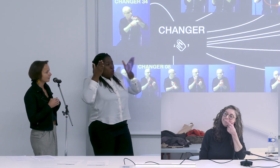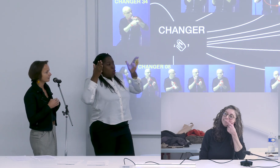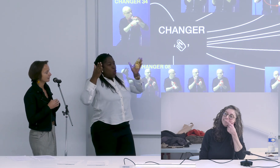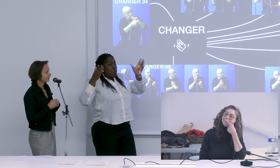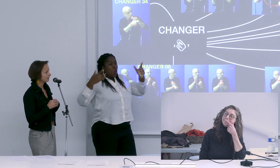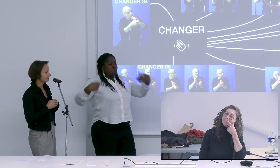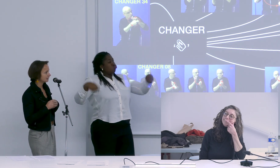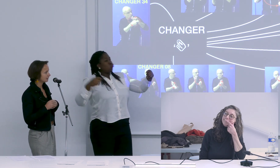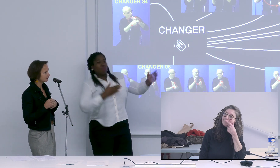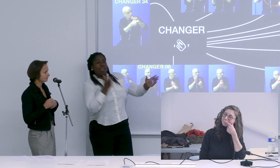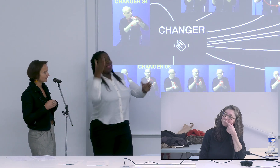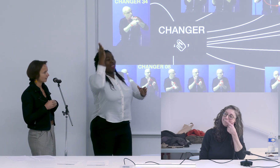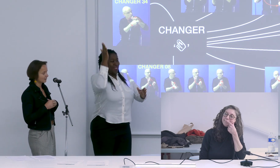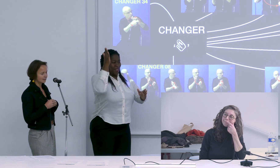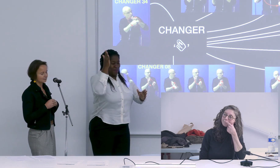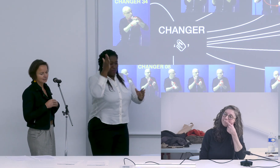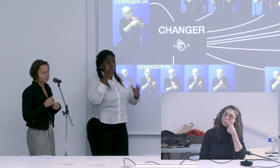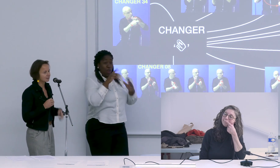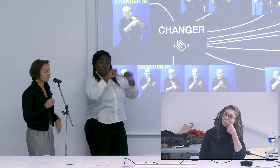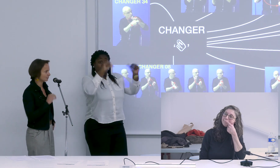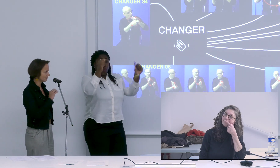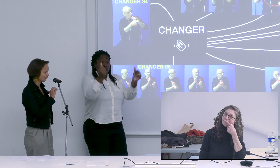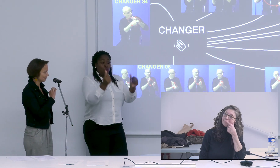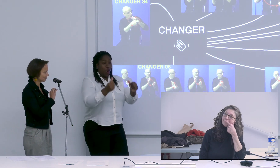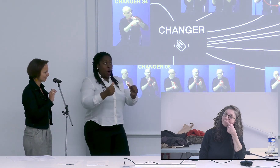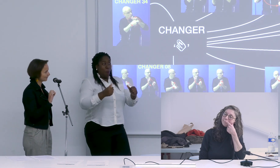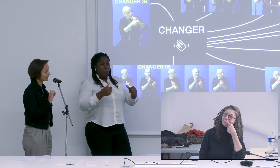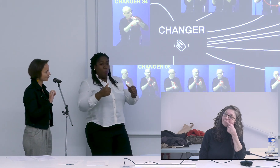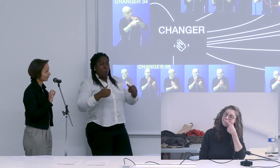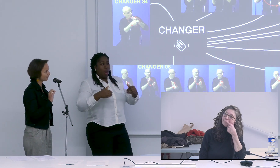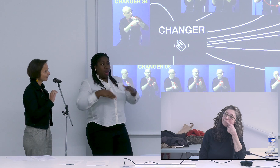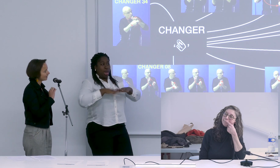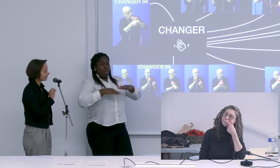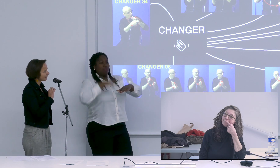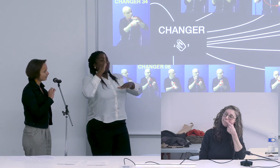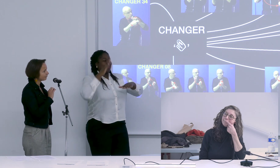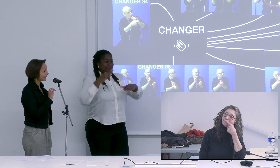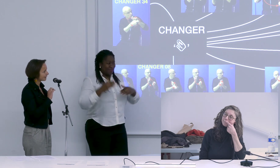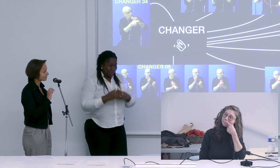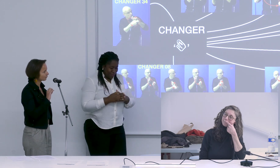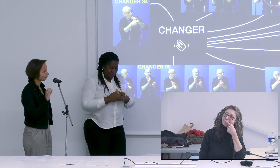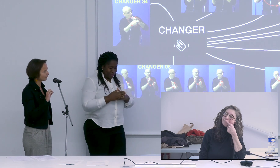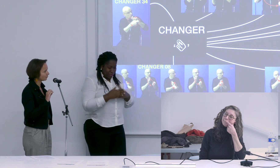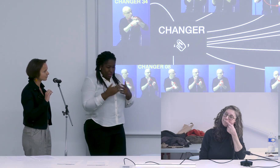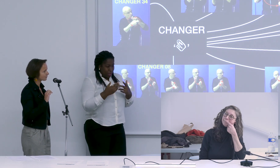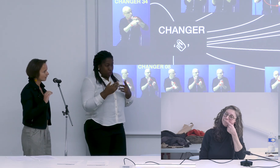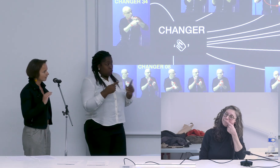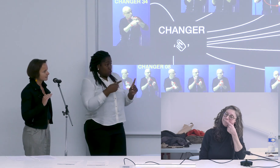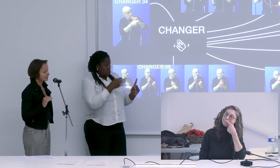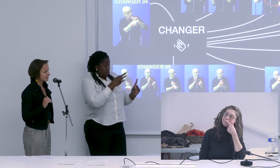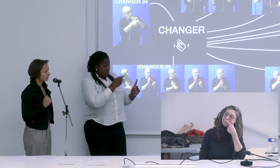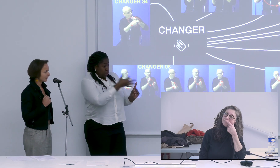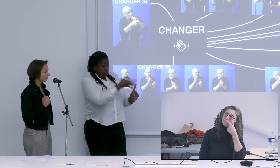formes qui et même si tu mettais en légende qu'il y avait une variation du locus